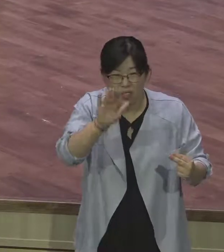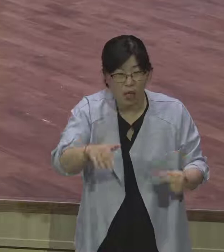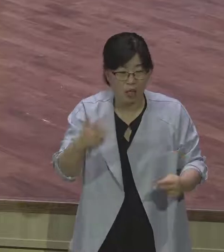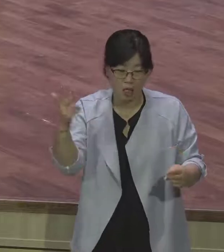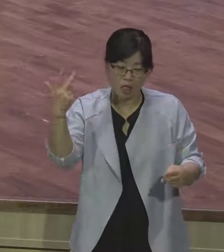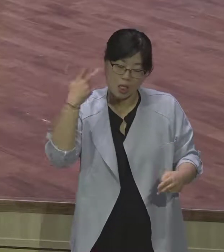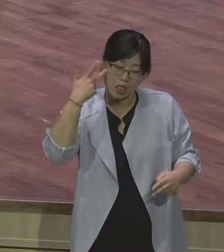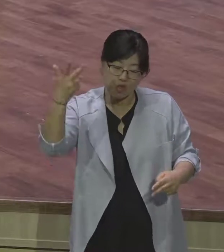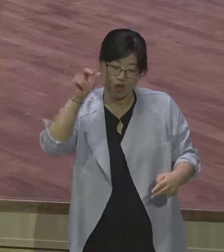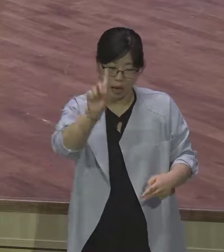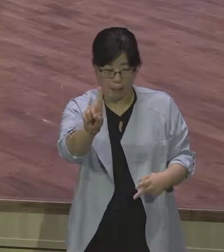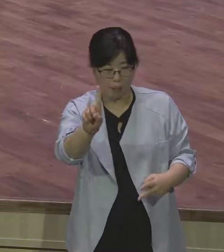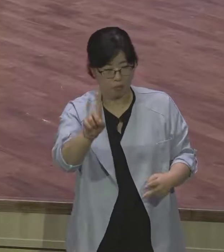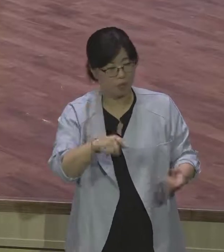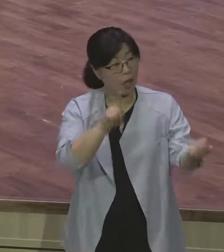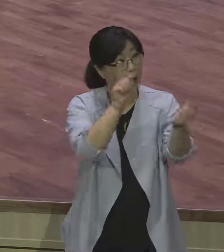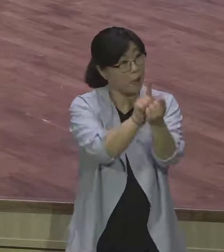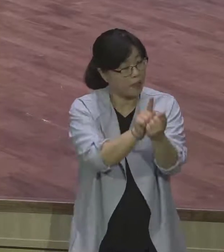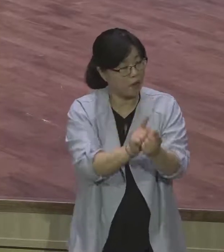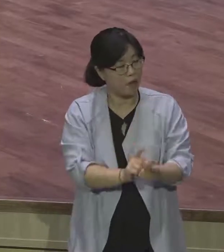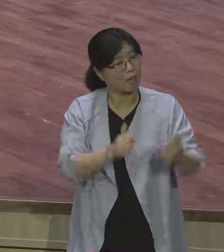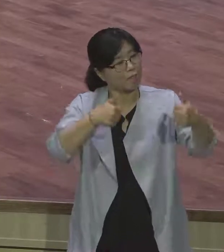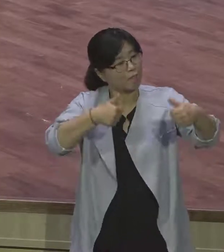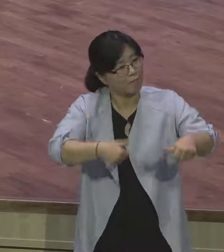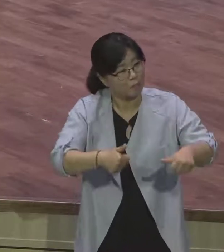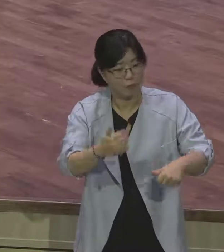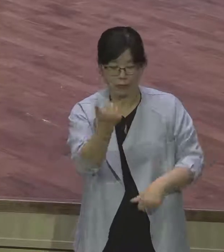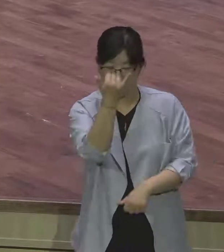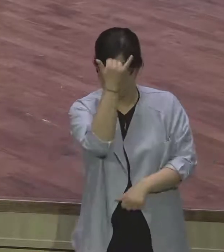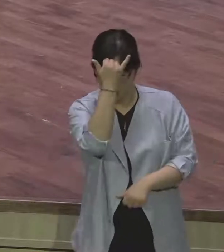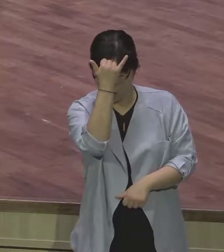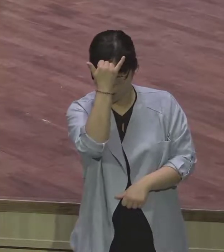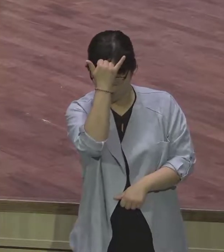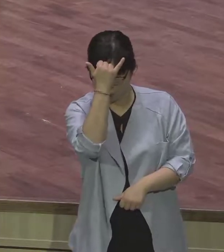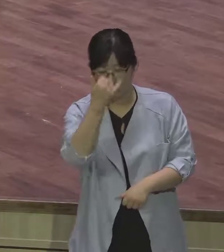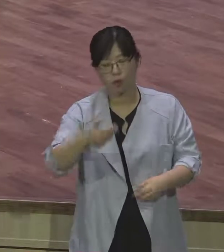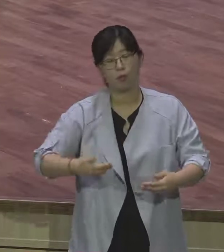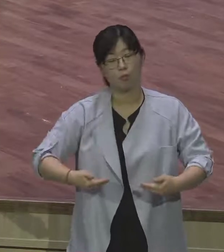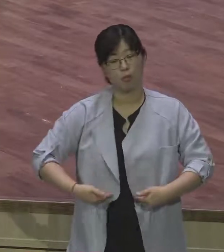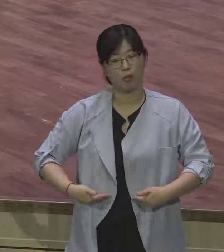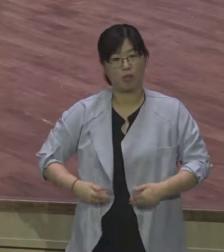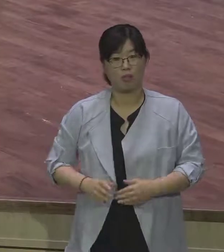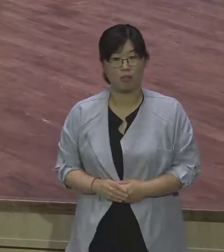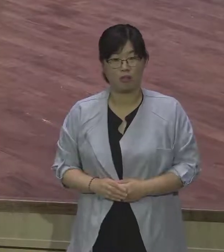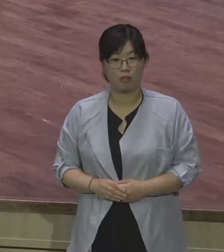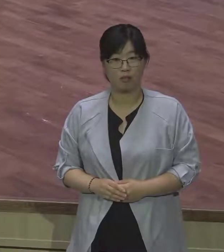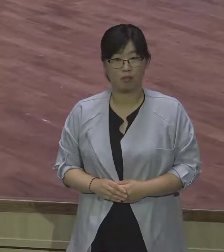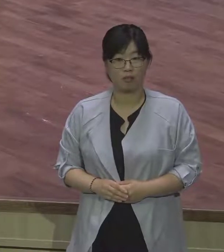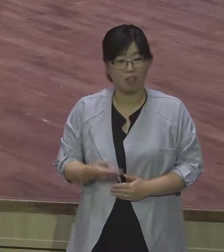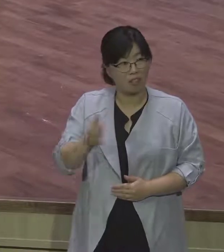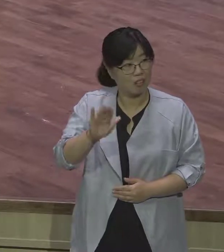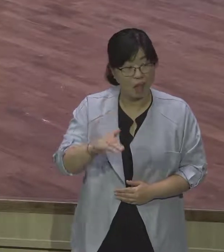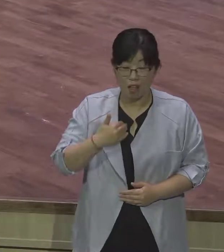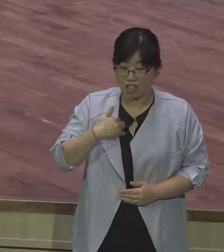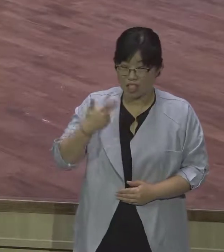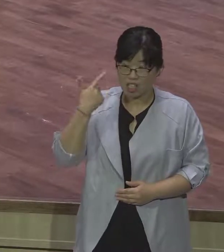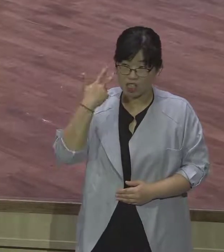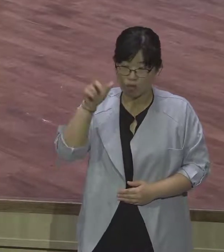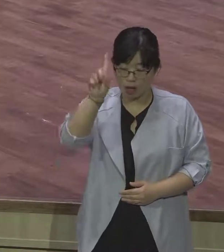예의 지켜야 돼요. 내 마음껏 자다가 작살나요. 그냥. 교회 시험 다 들었버려요. 초신자들이